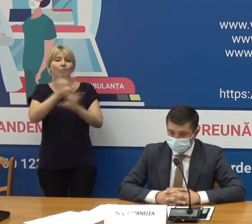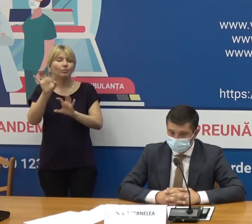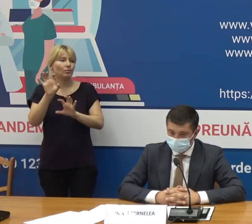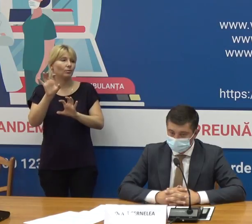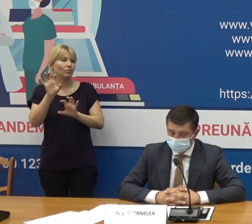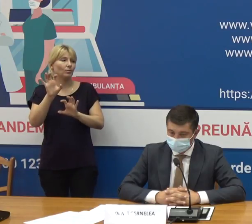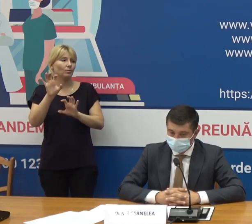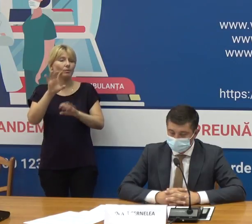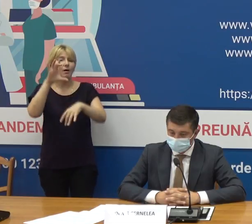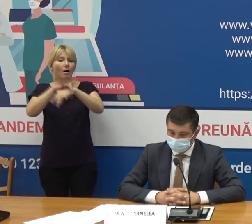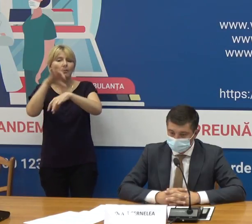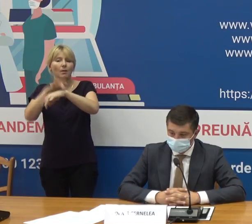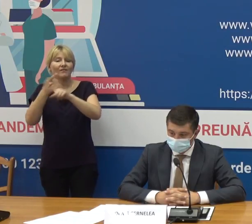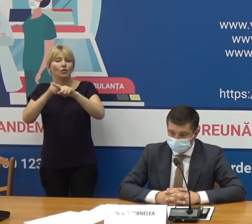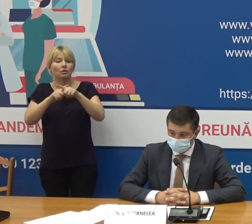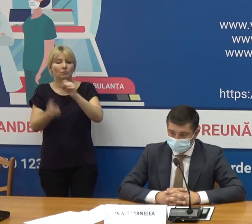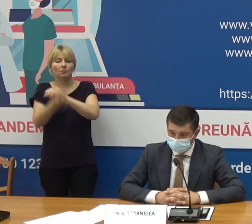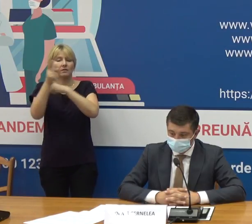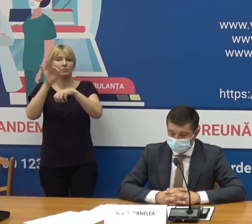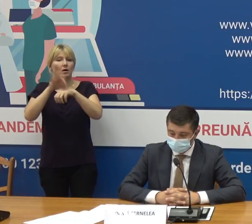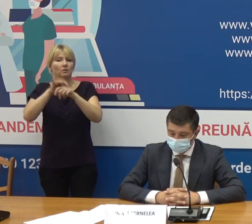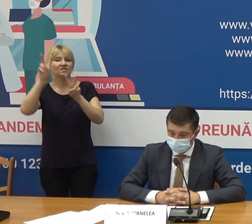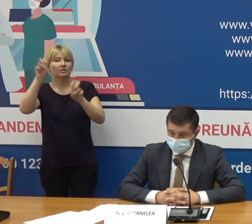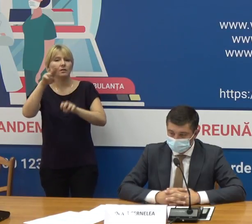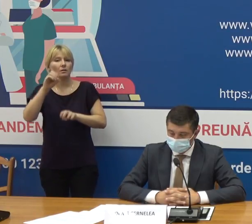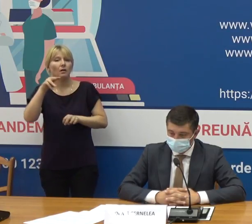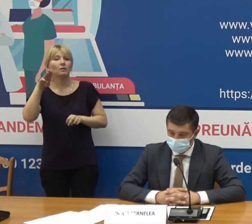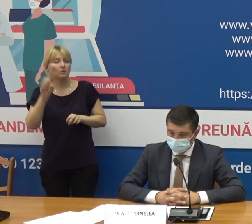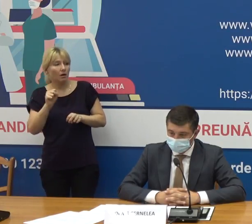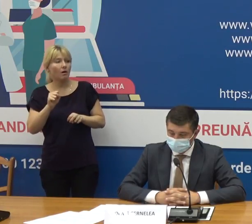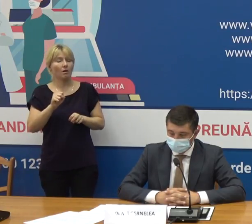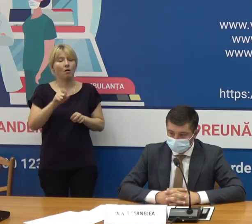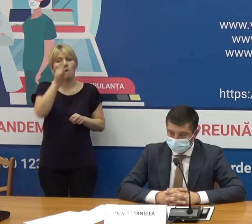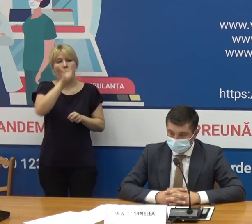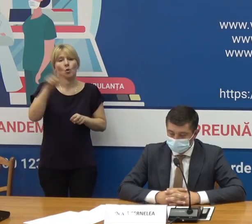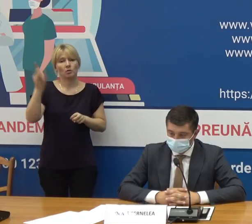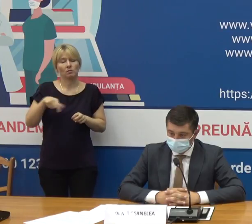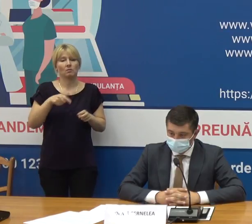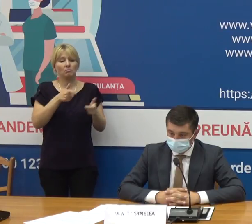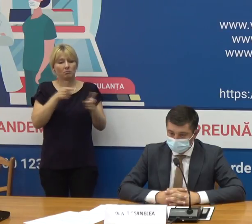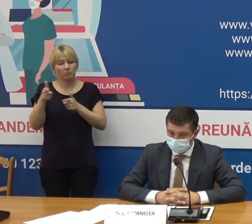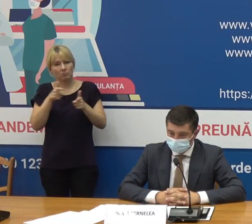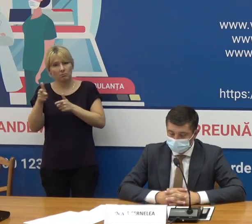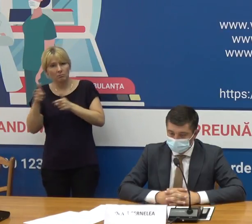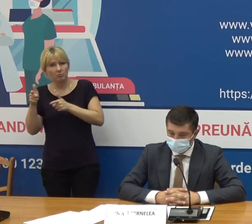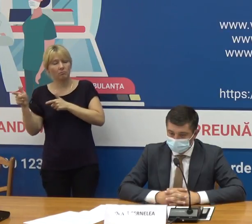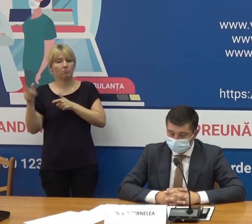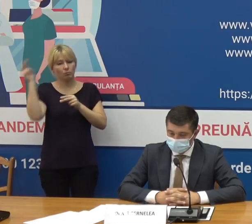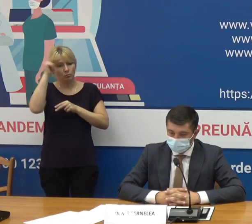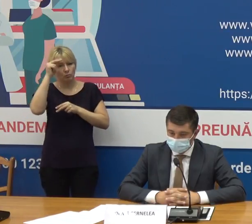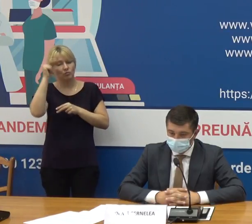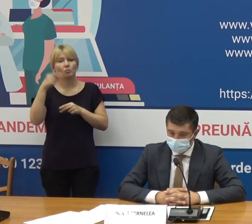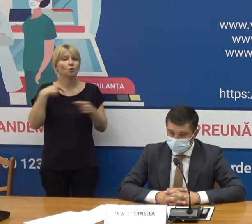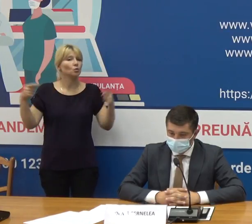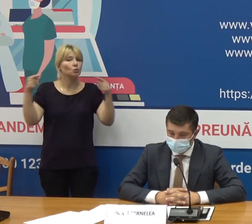capacitatea de depistare acestei tulpini deci în continuare deci nu putem spune exact din ce moment și din ce dată